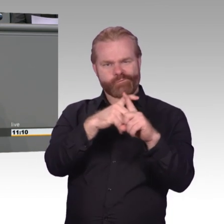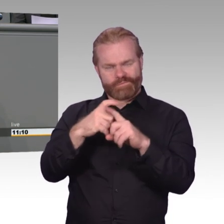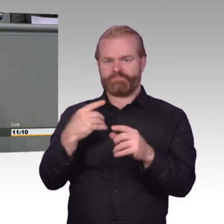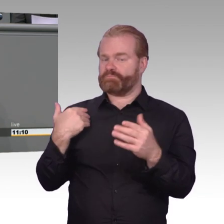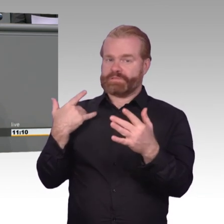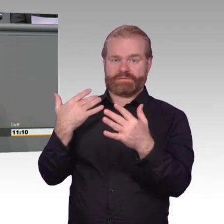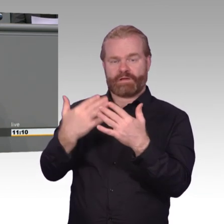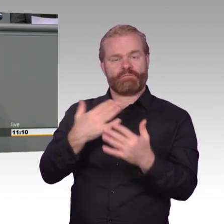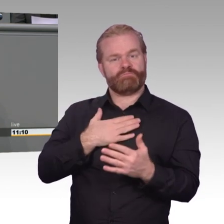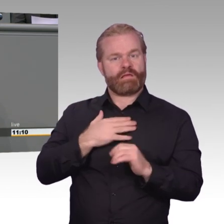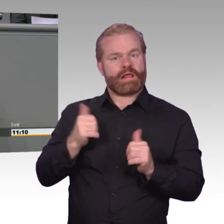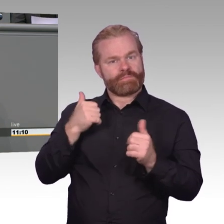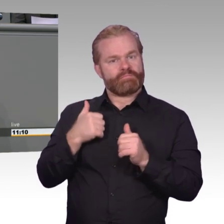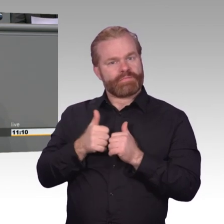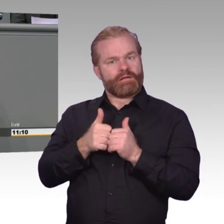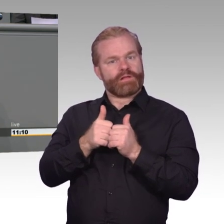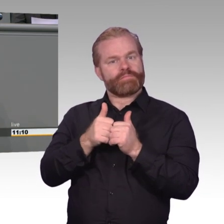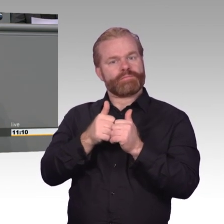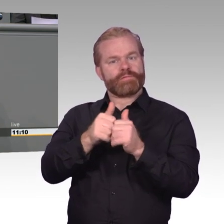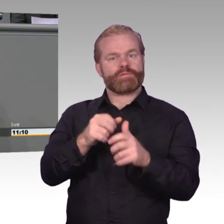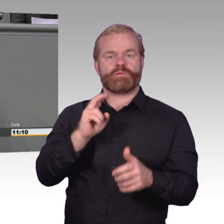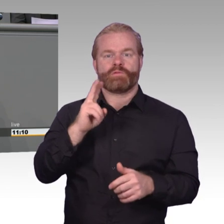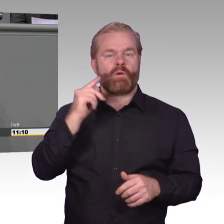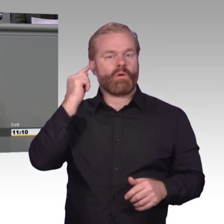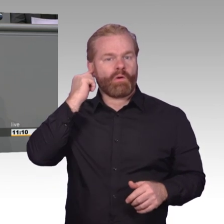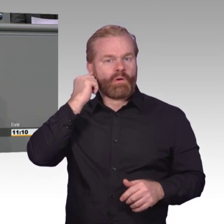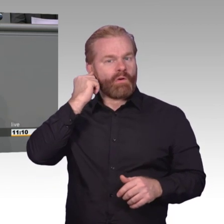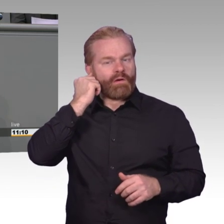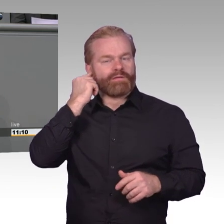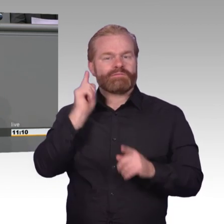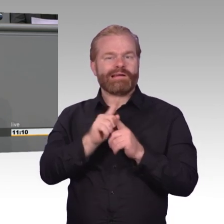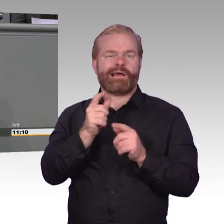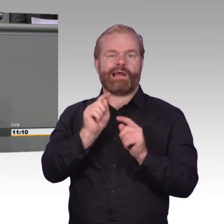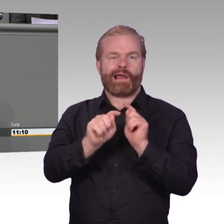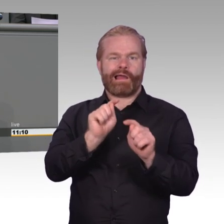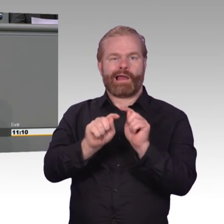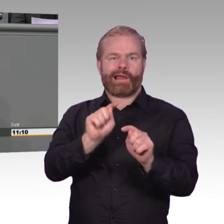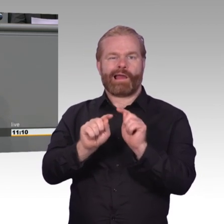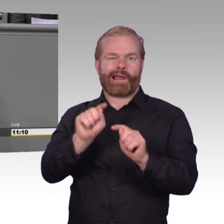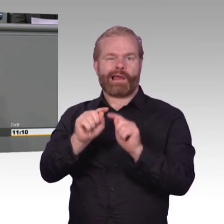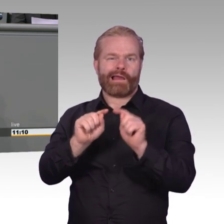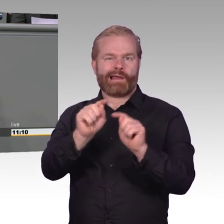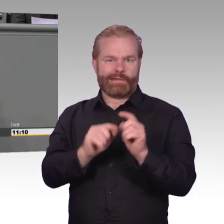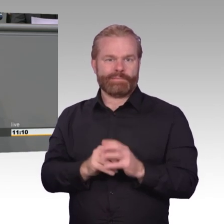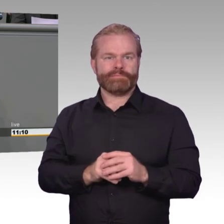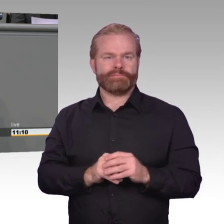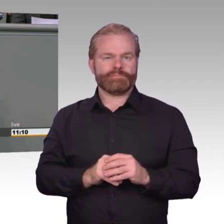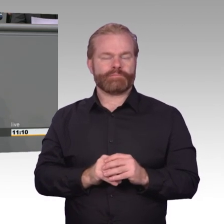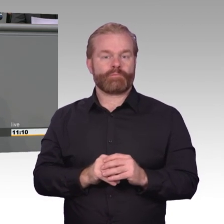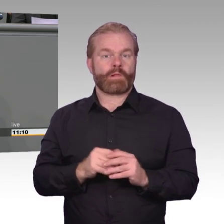wenn wir angerufen haben, waren wir uns sicher, dass Sie mithören. Jedes Mal, wenn wir besucht haben, meine Cousins, Tanten, Onkel,